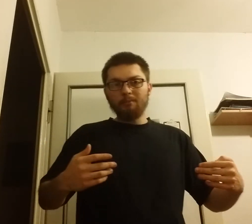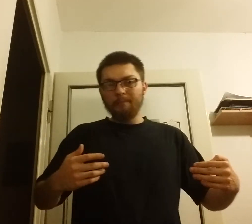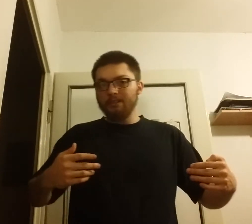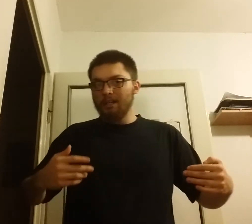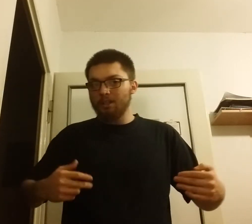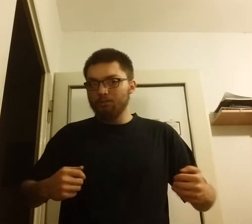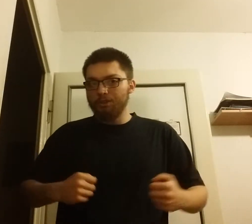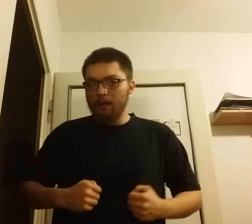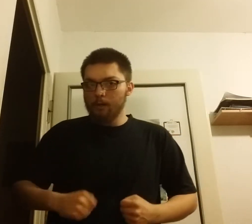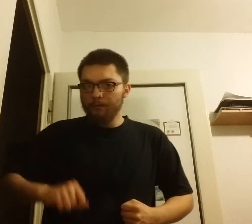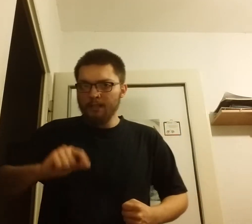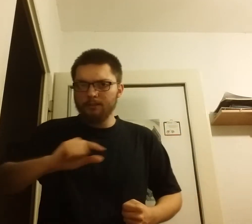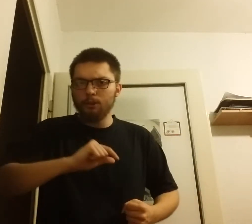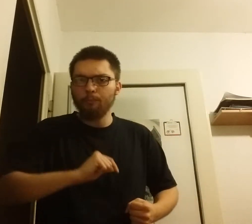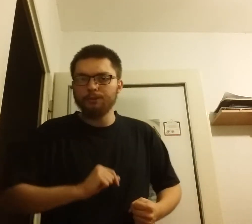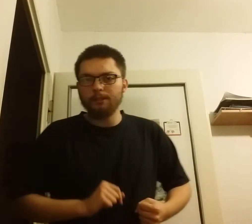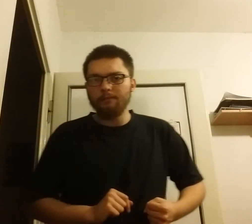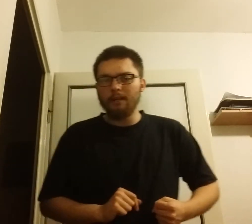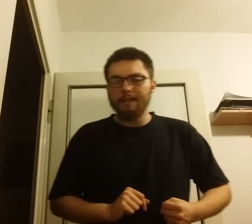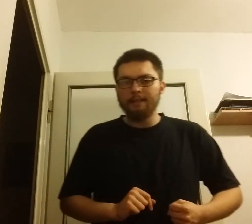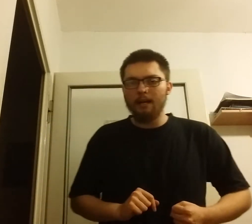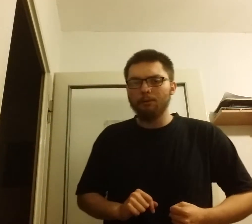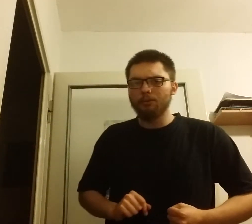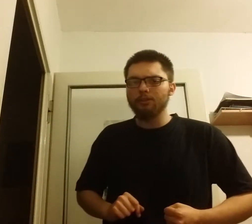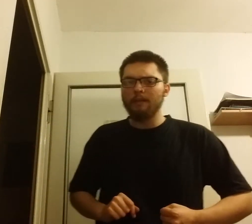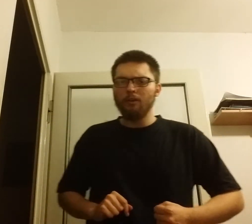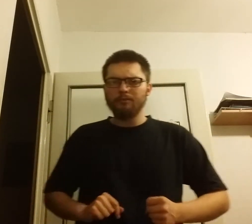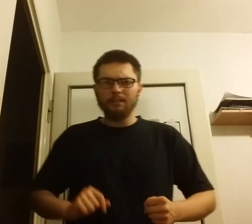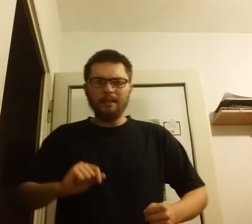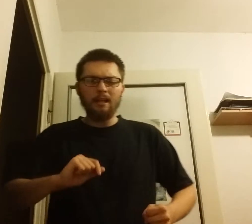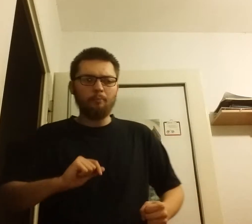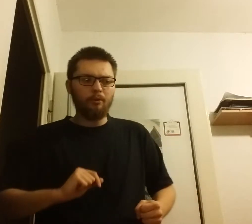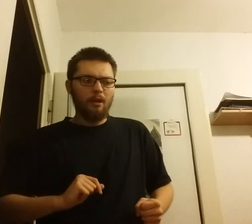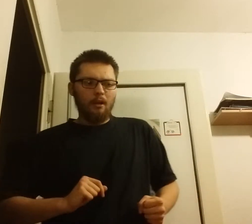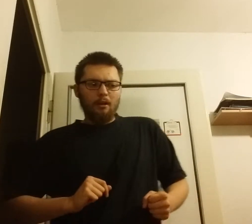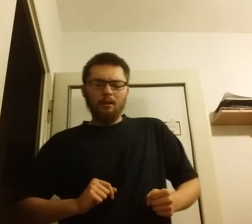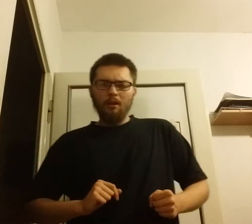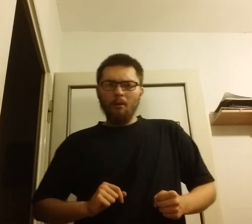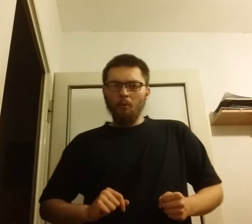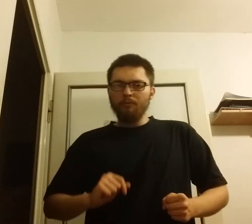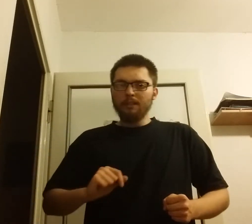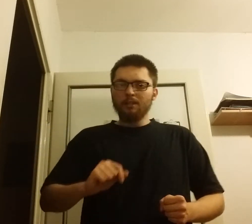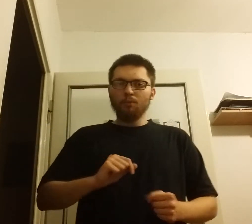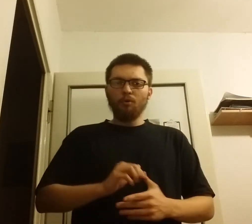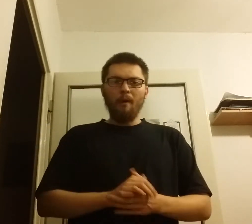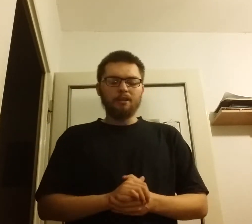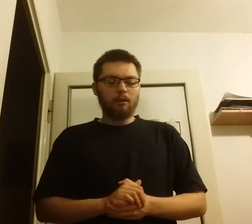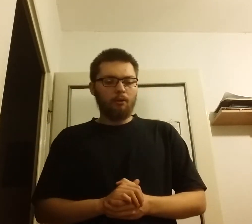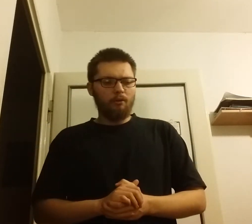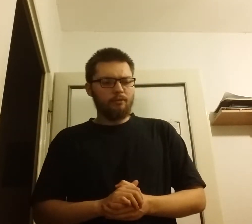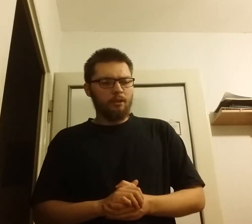mamy nasze oddziały. Więc co postanawia generał Rozwadowski. Generał mówi naszemu marszałkowi